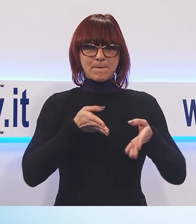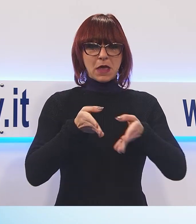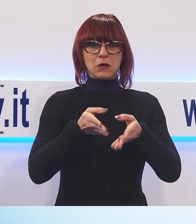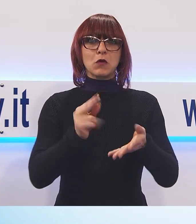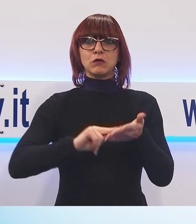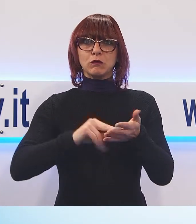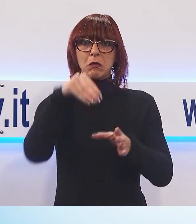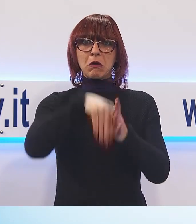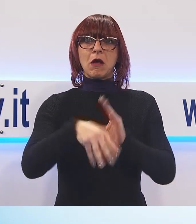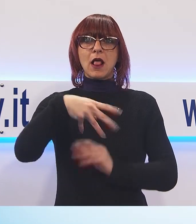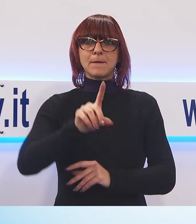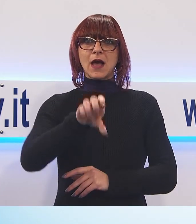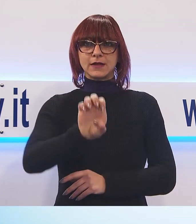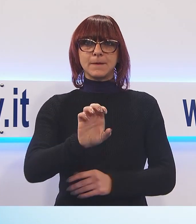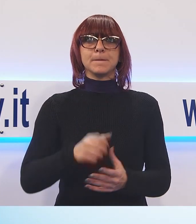Scuola MED.